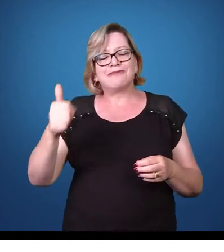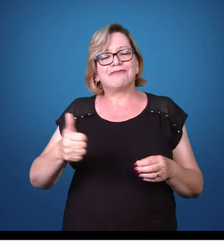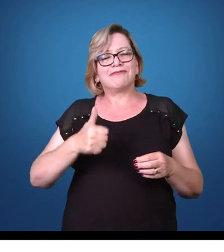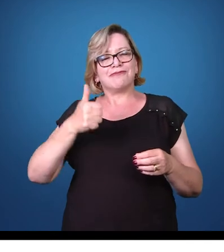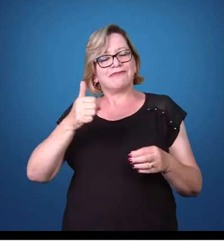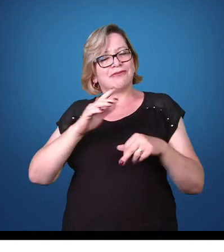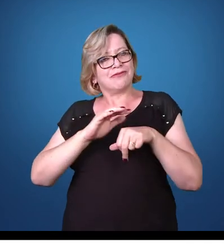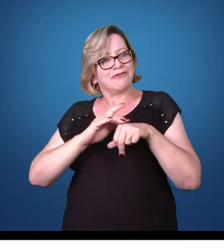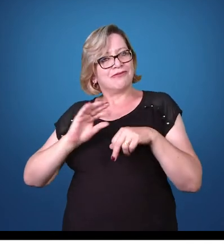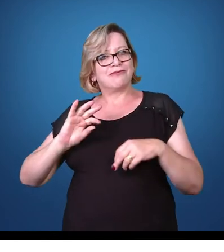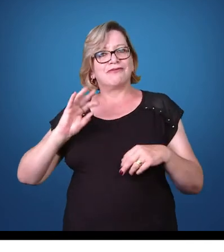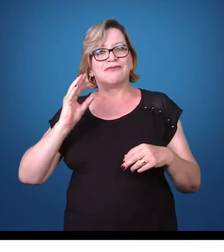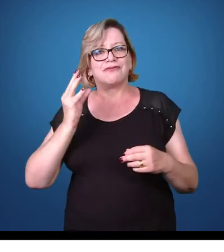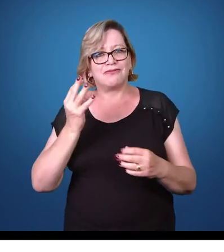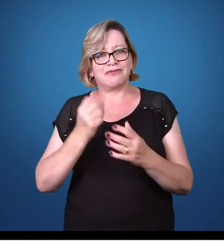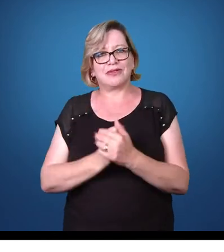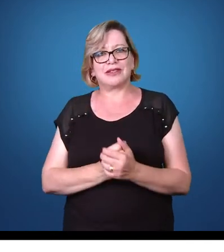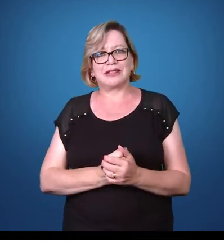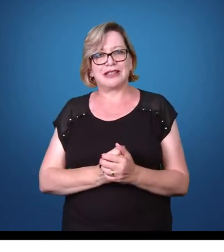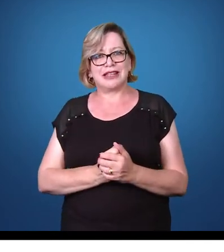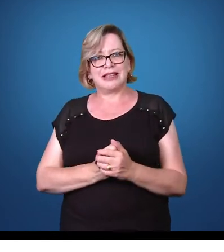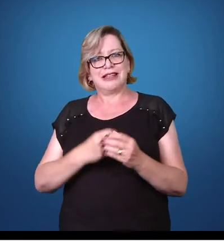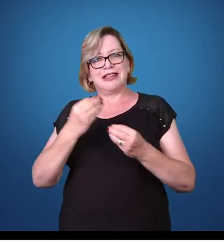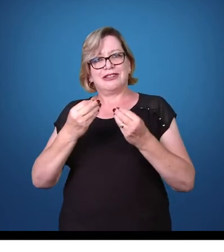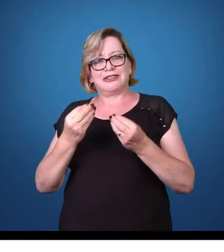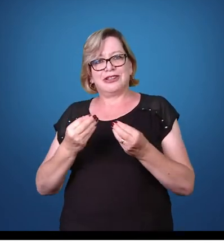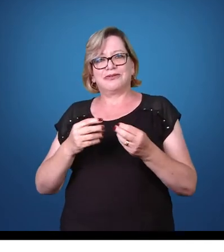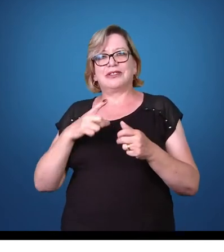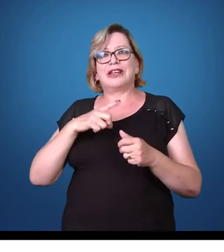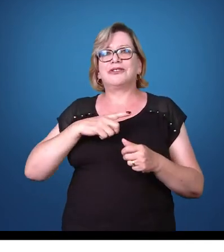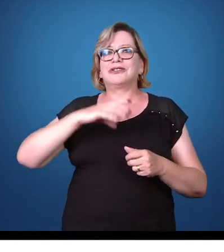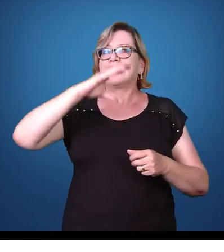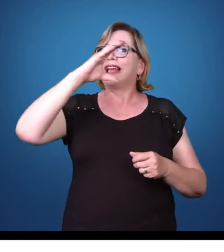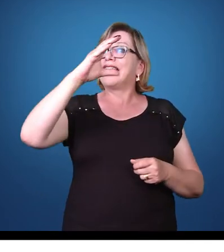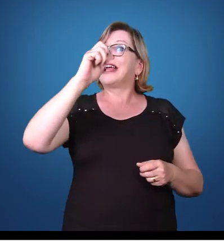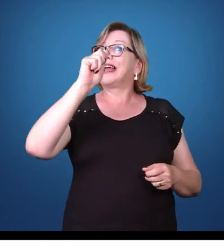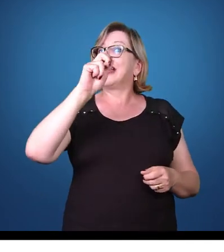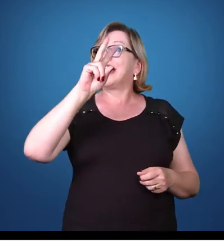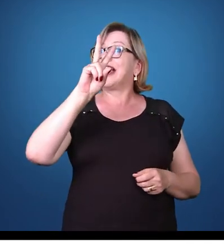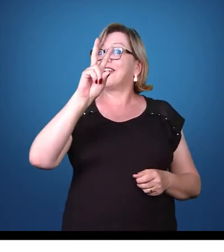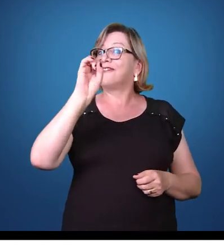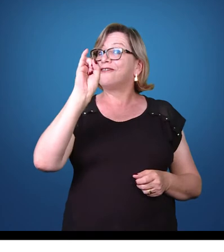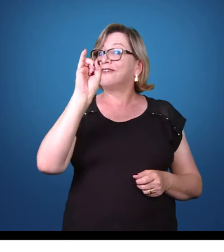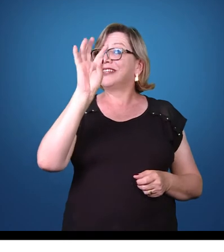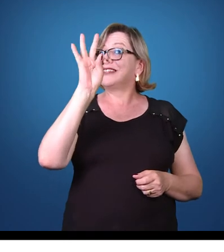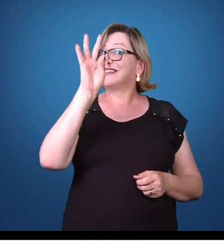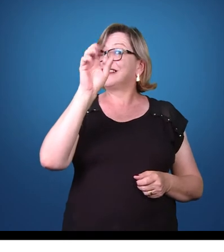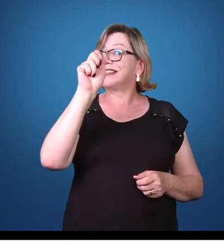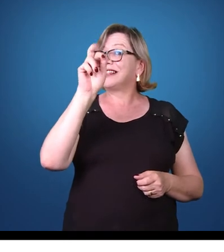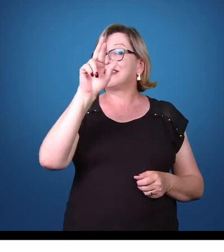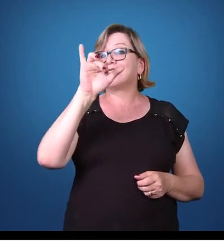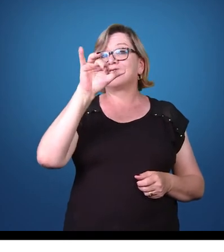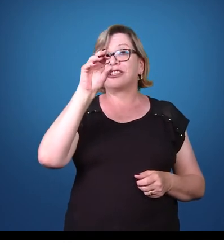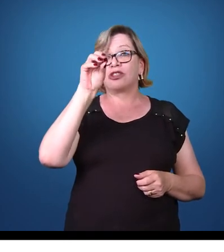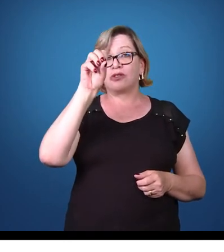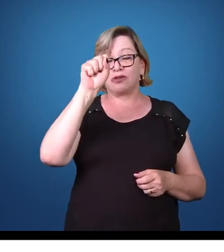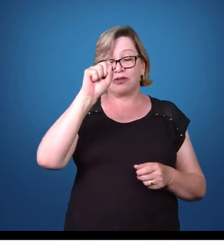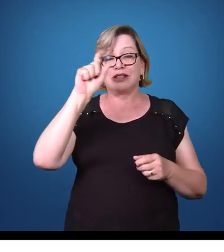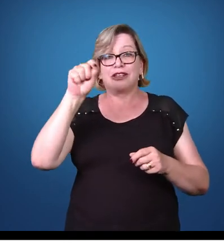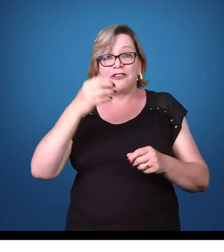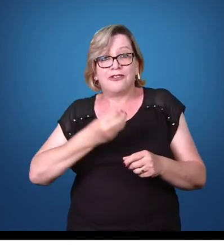que eles causam. Dentre os protozoários cavitários, que parasitam estruturas,